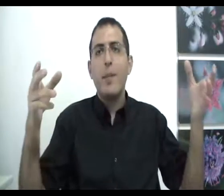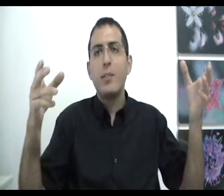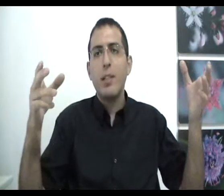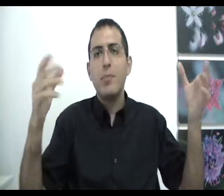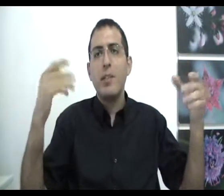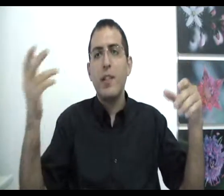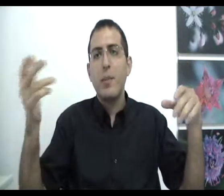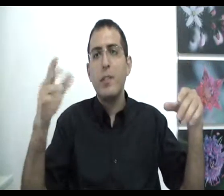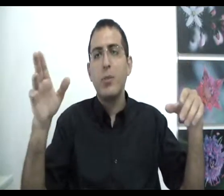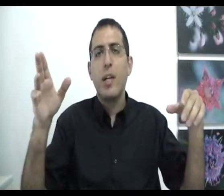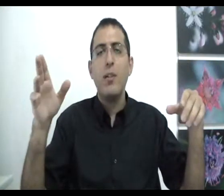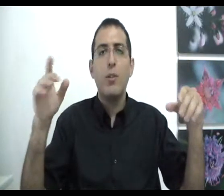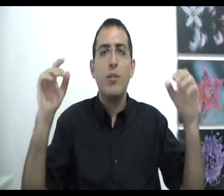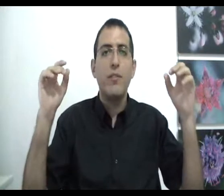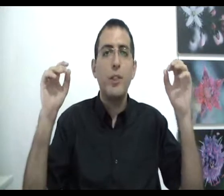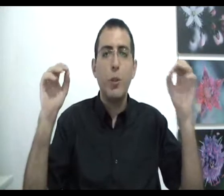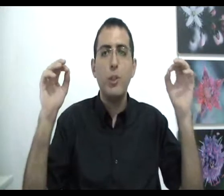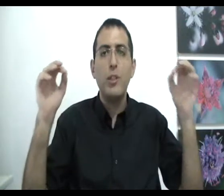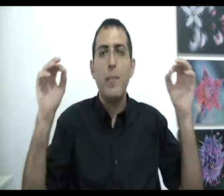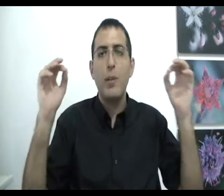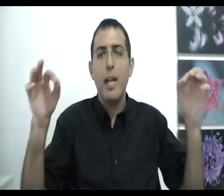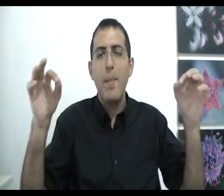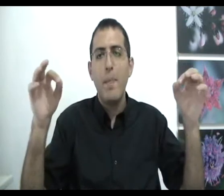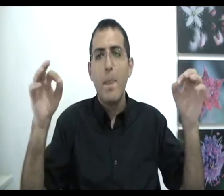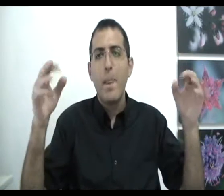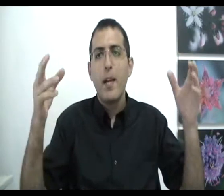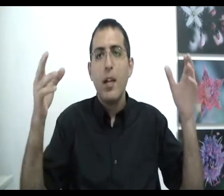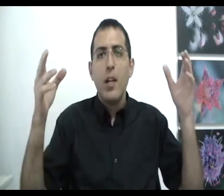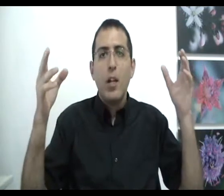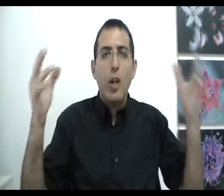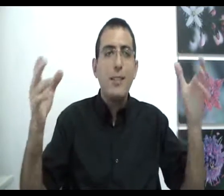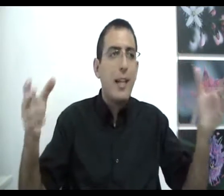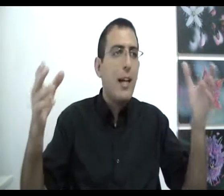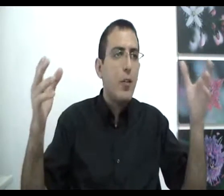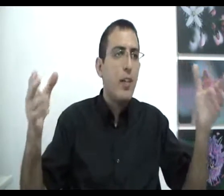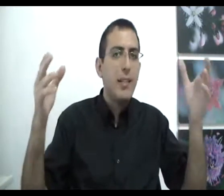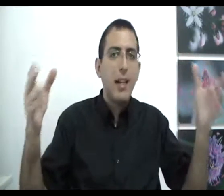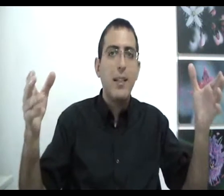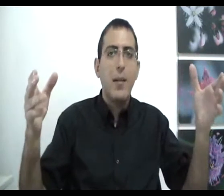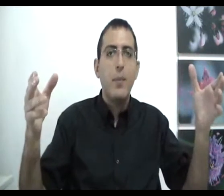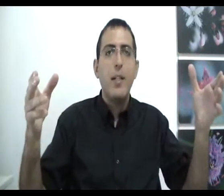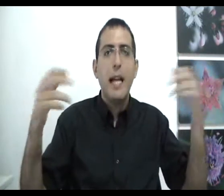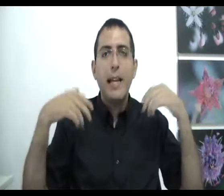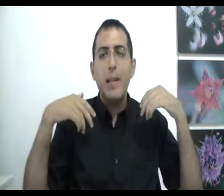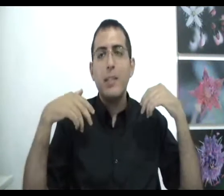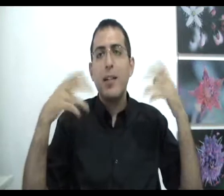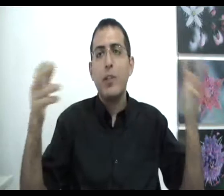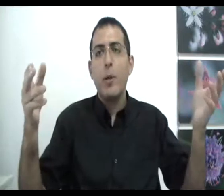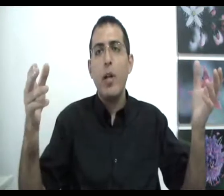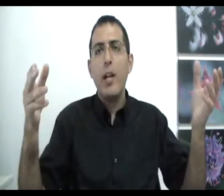רצון עצמי נפרד במציאות כן או לא ושום שיטה בעולם לא הצליחה להוביל את האדם להגיע למצב שבו לא יהיה לו